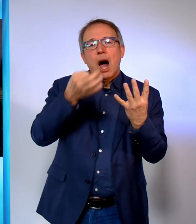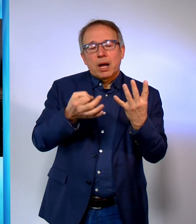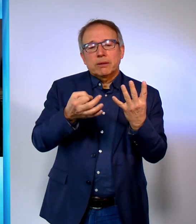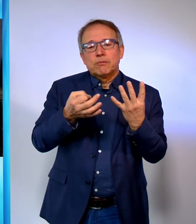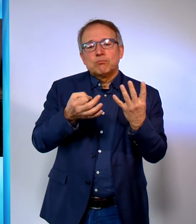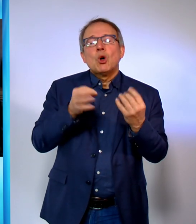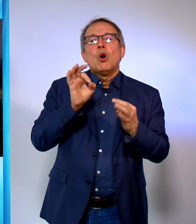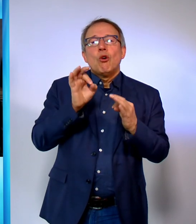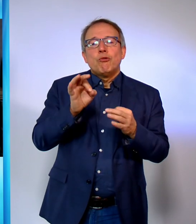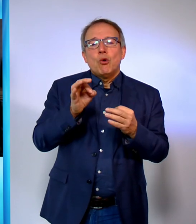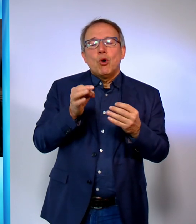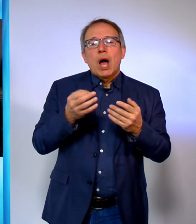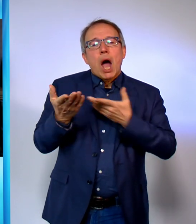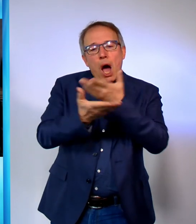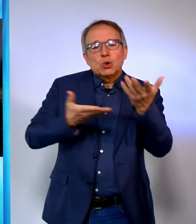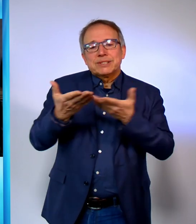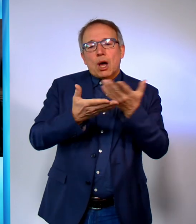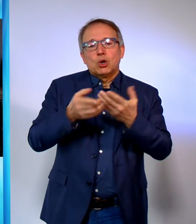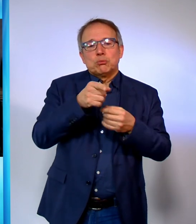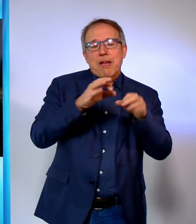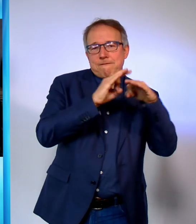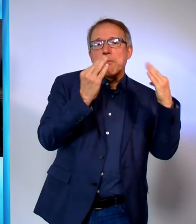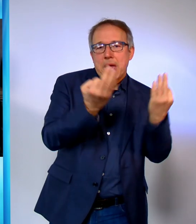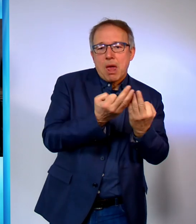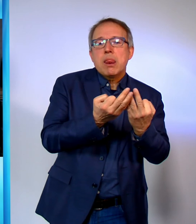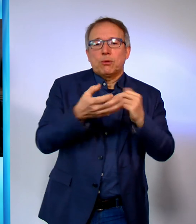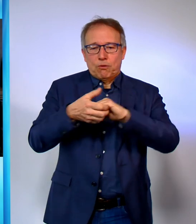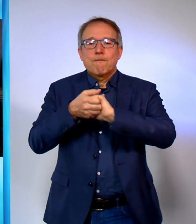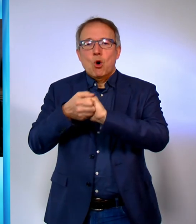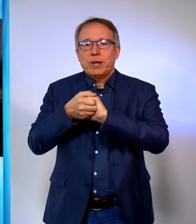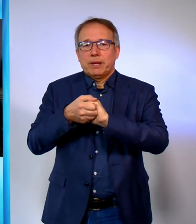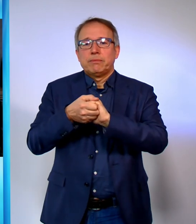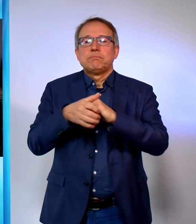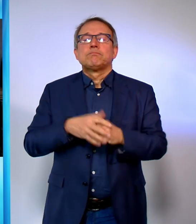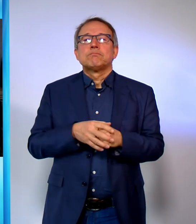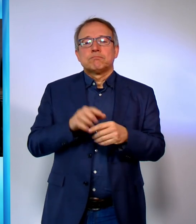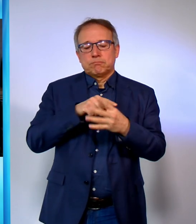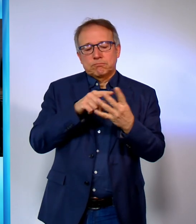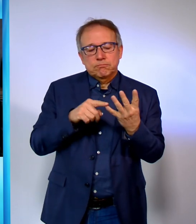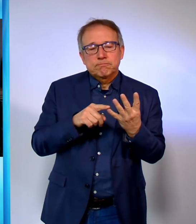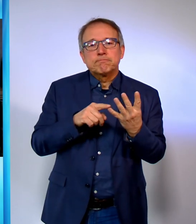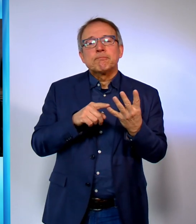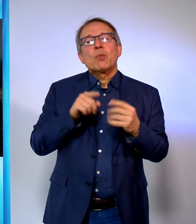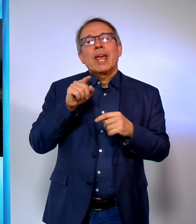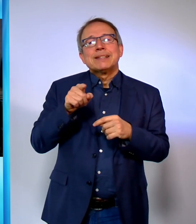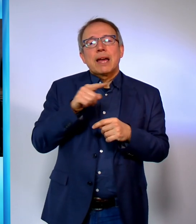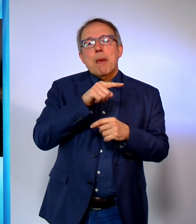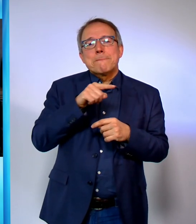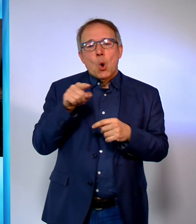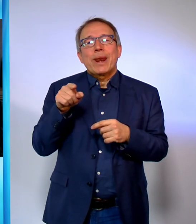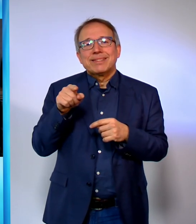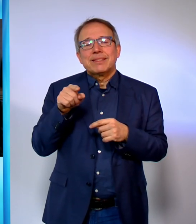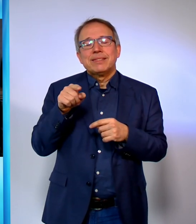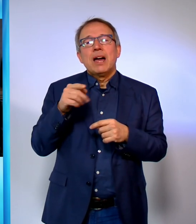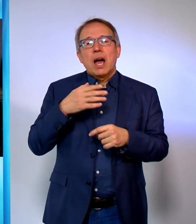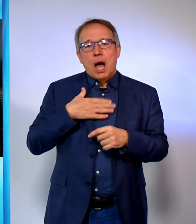Austausch in unseren Gruppen und Gremien, in den Familien und mit Freunden empfehle. Schon seit Monaten haben